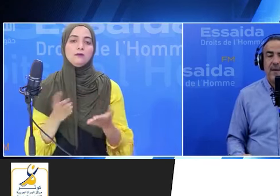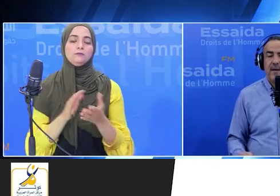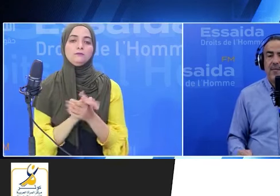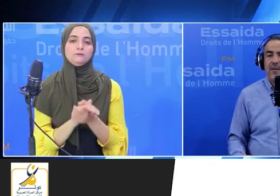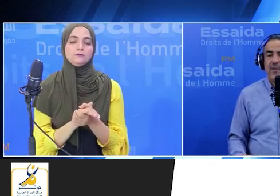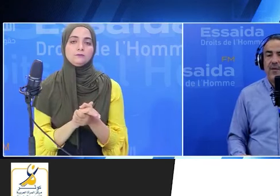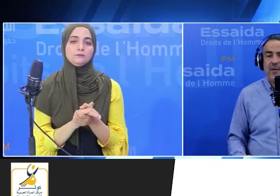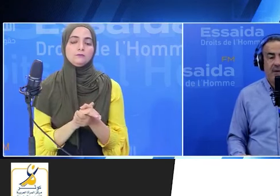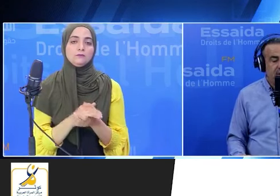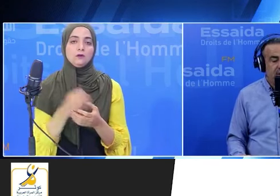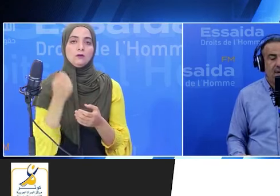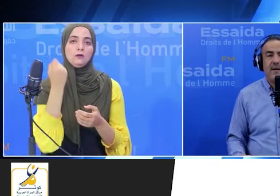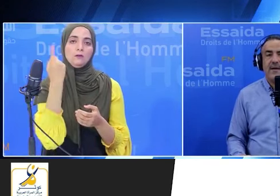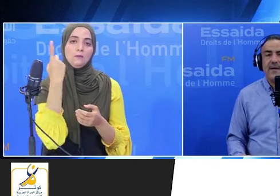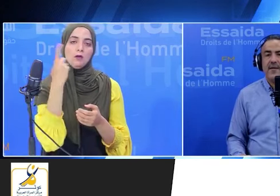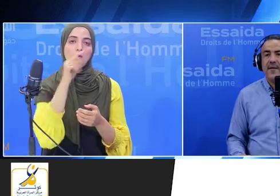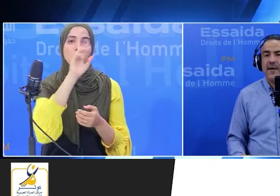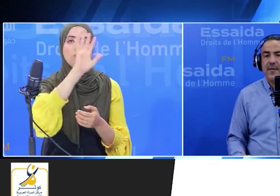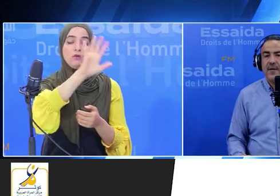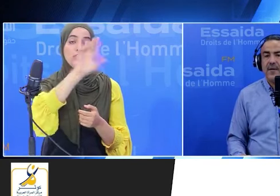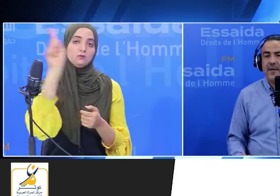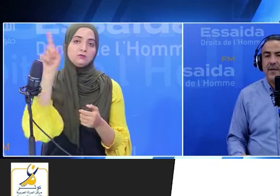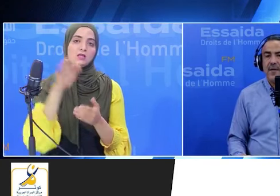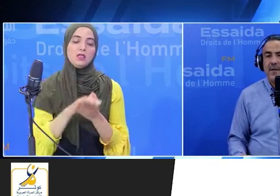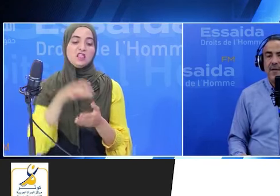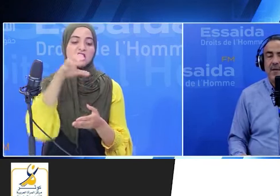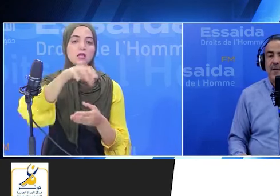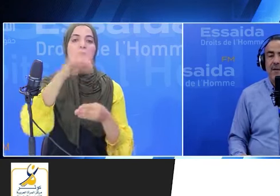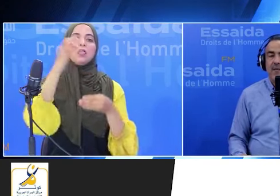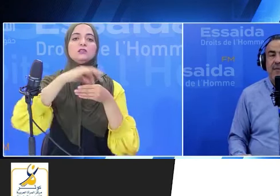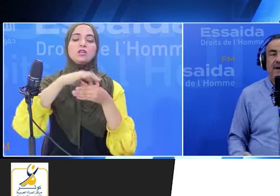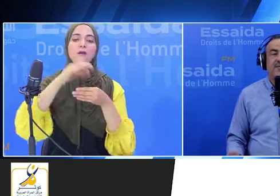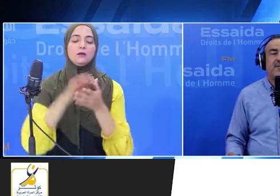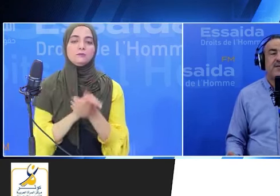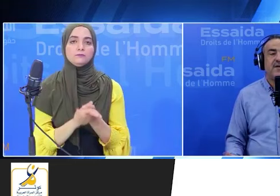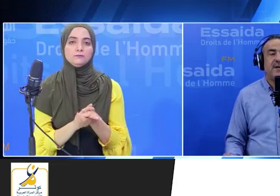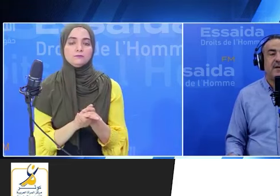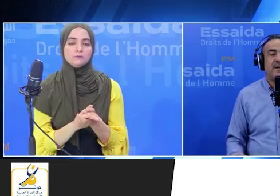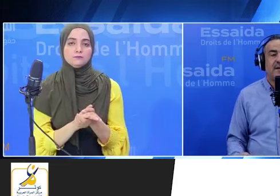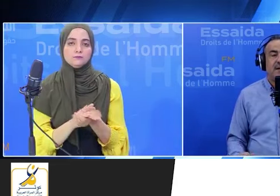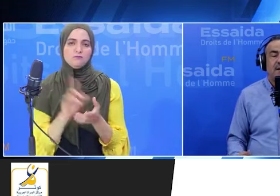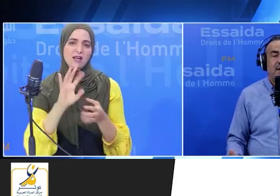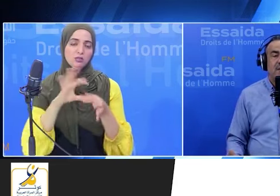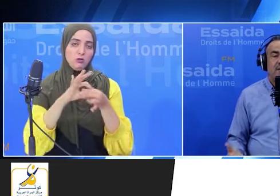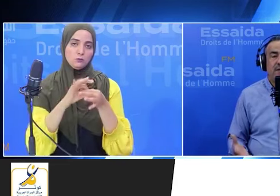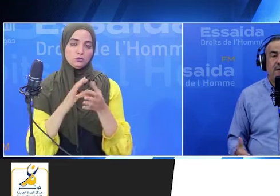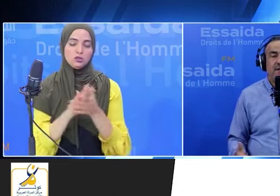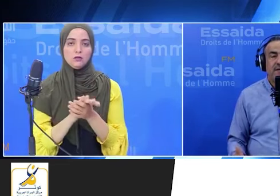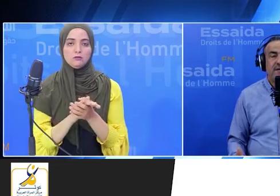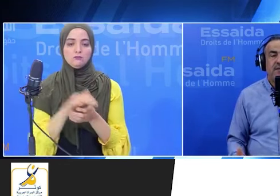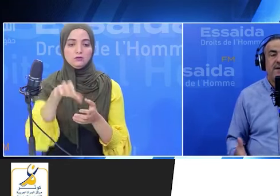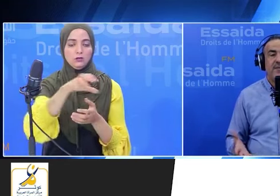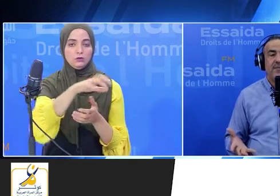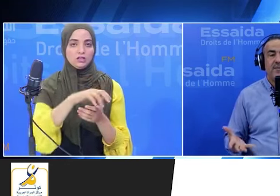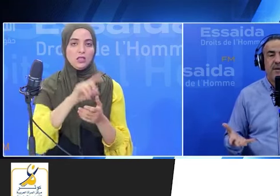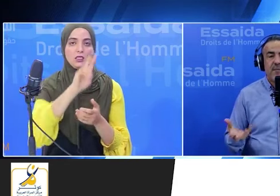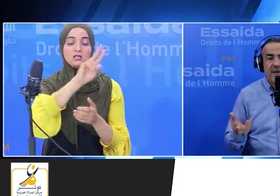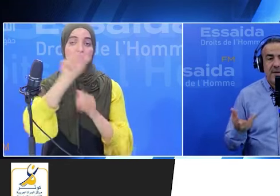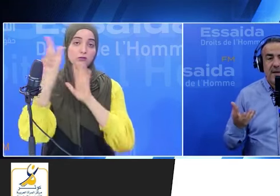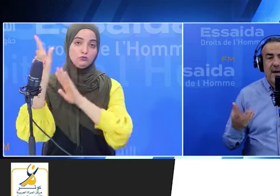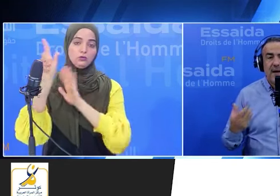مية وواحدة وخمسين دائرة انتخابية ما عاش مربوطين بالدوائر السبع وعشرين ولا